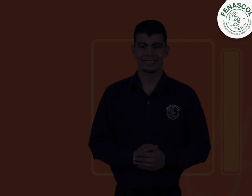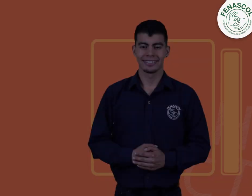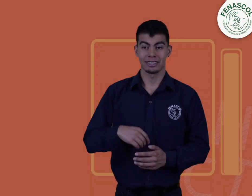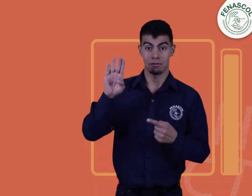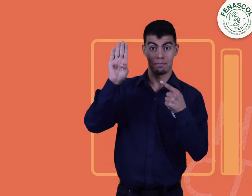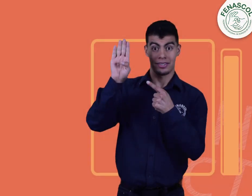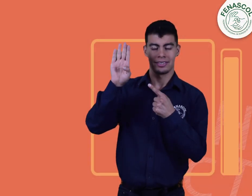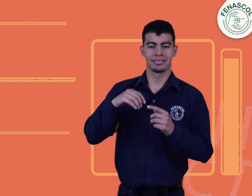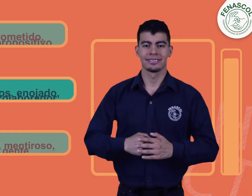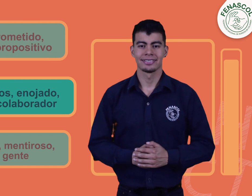Opción B.